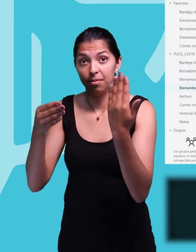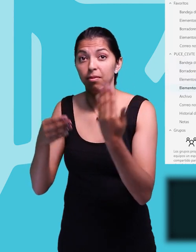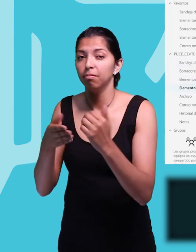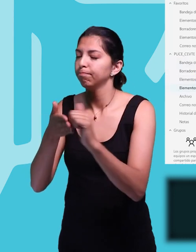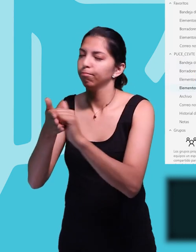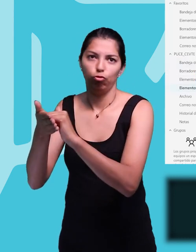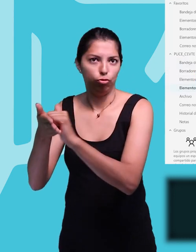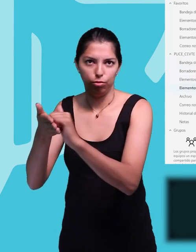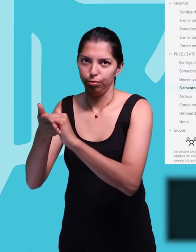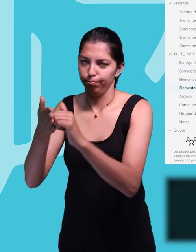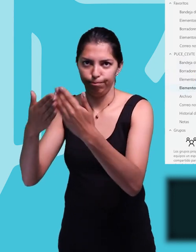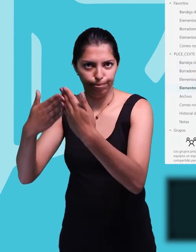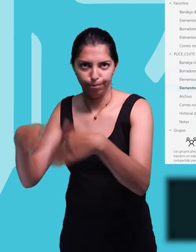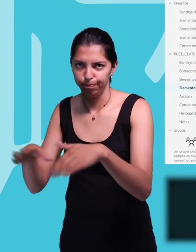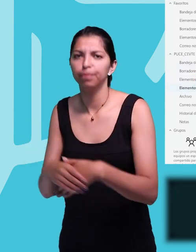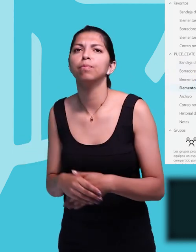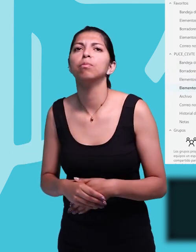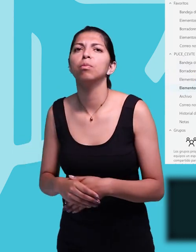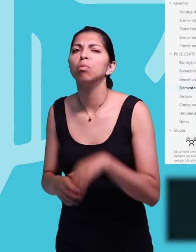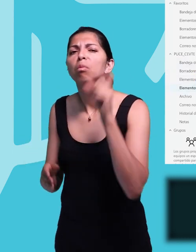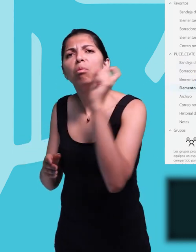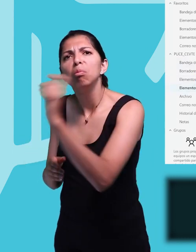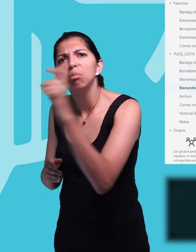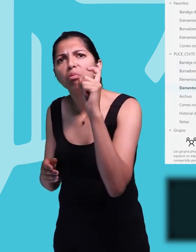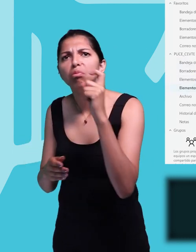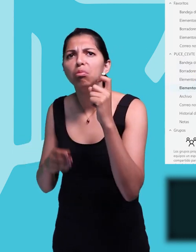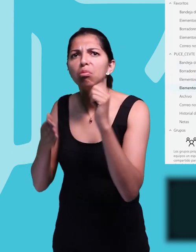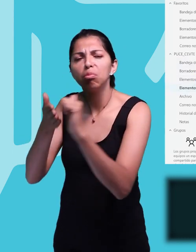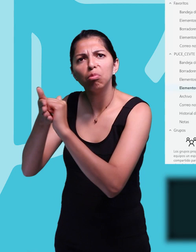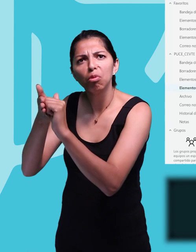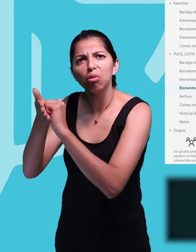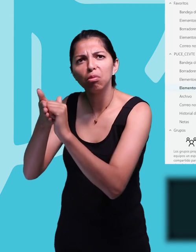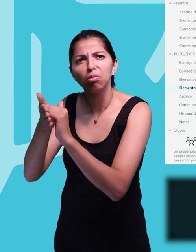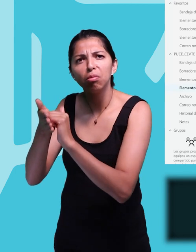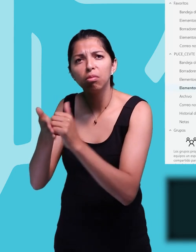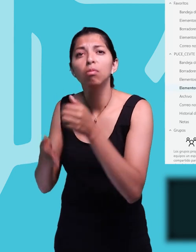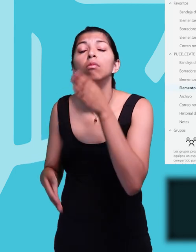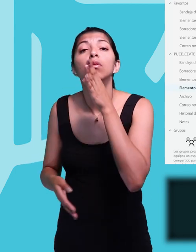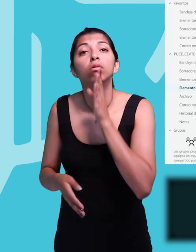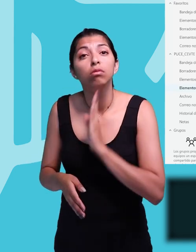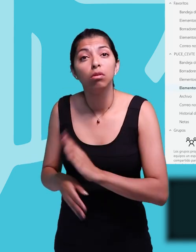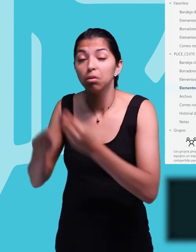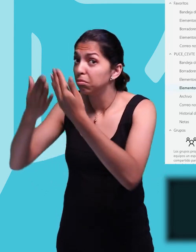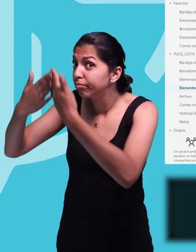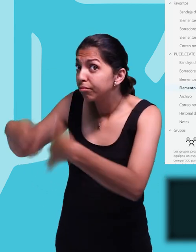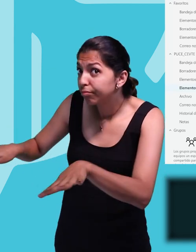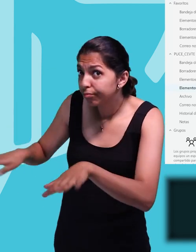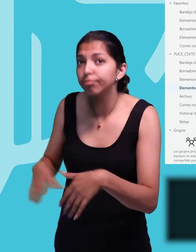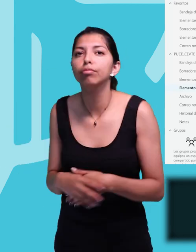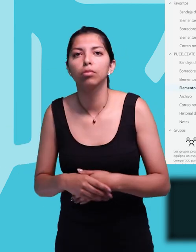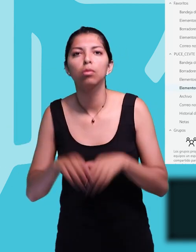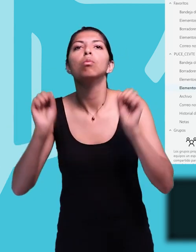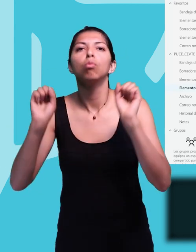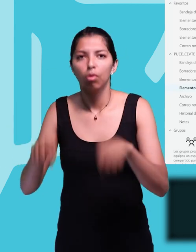Eso ocasiona que los correos vayan a la carpeta de elementos de enviados, donde podemos seleccionar individualmente si ya